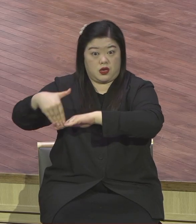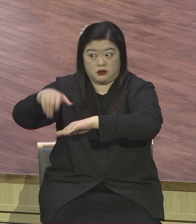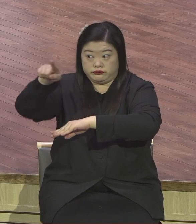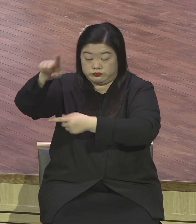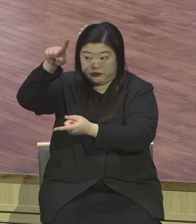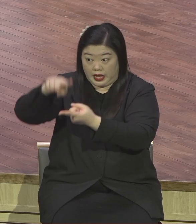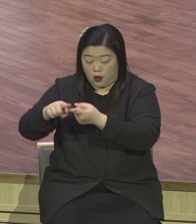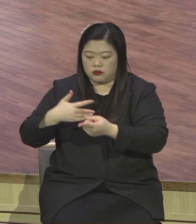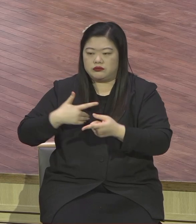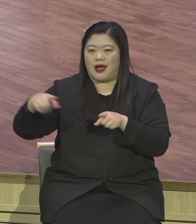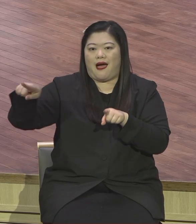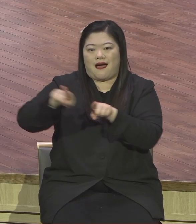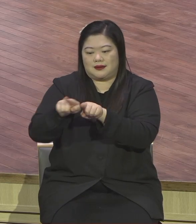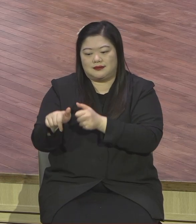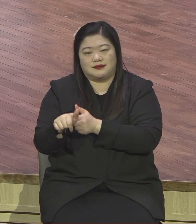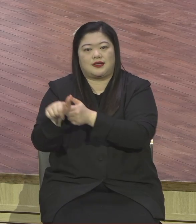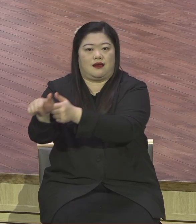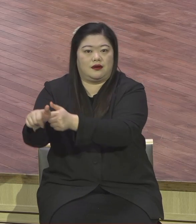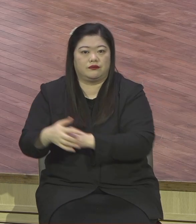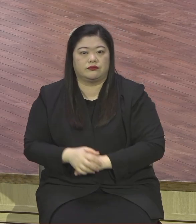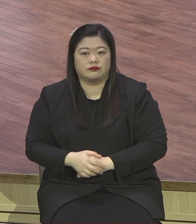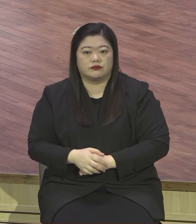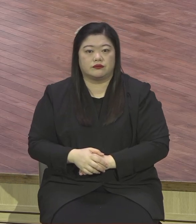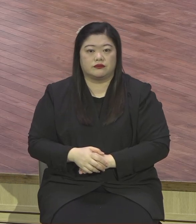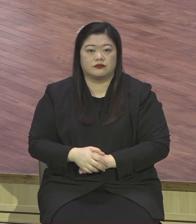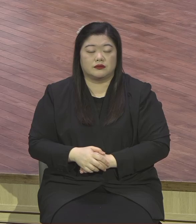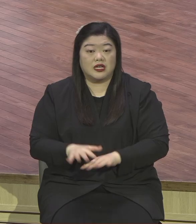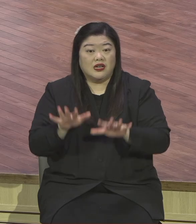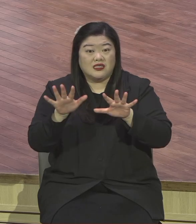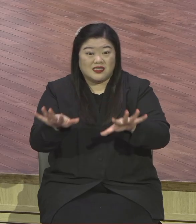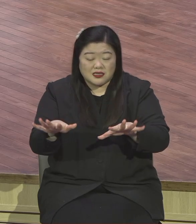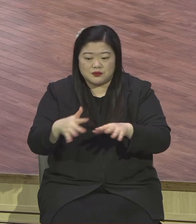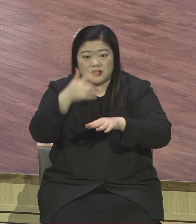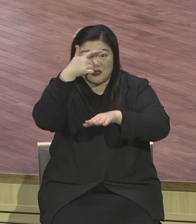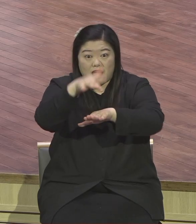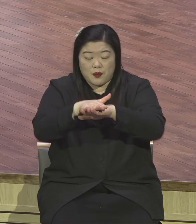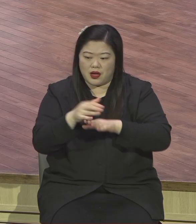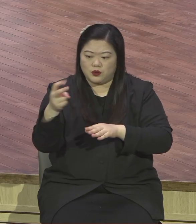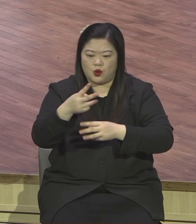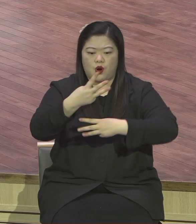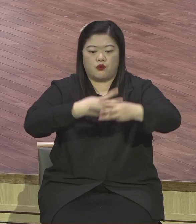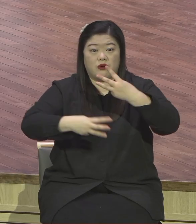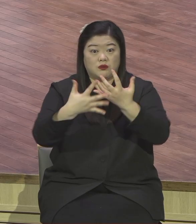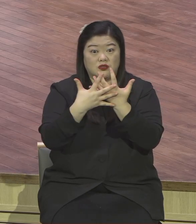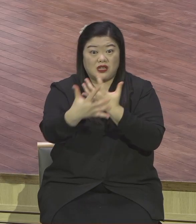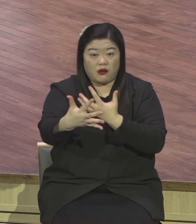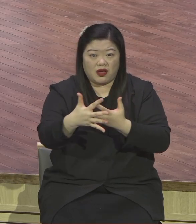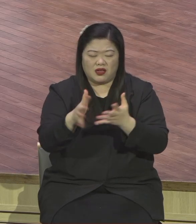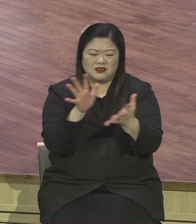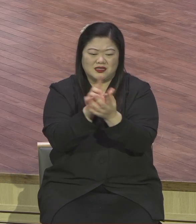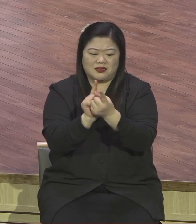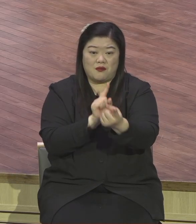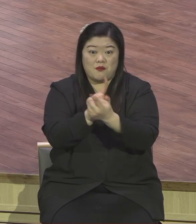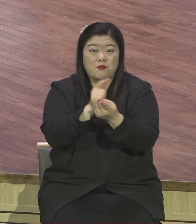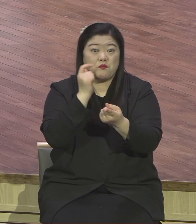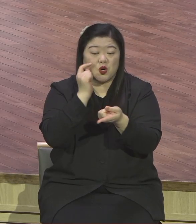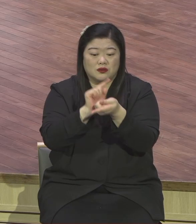대면을 못하도록 비대면을 만들어놨지만 하나님은 차질없이 진행해 나갈 것입니다. 이런 시대적 흐름과 반을